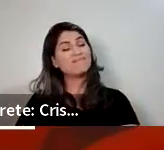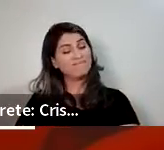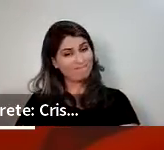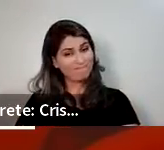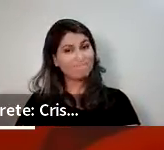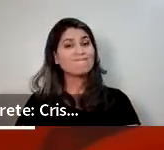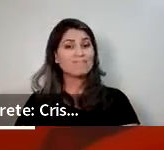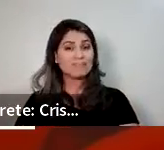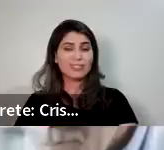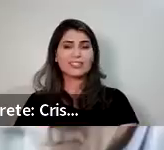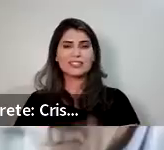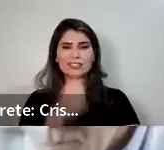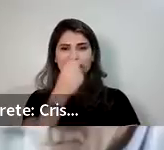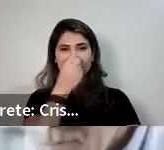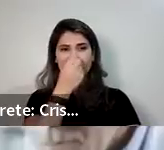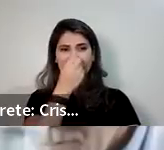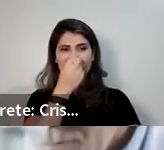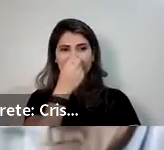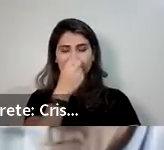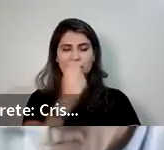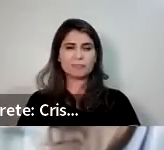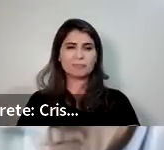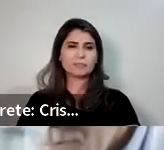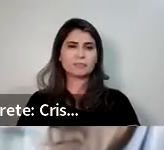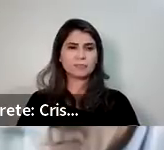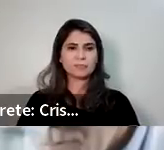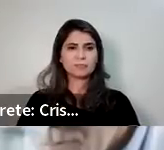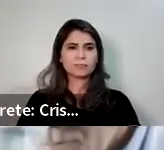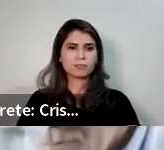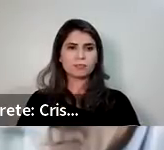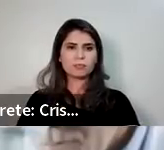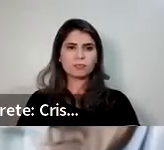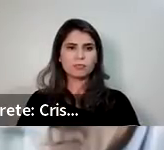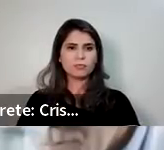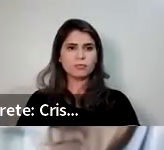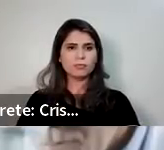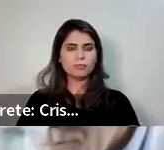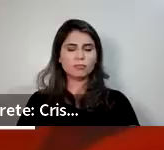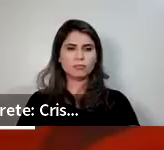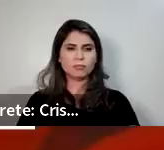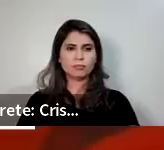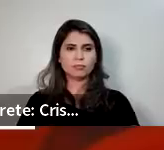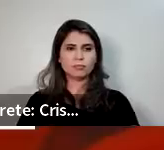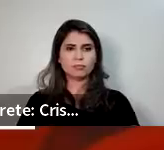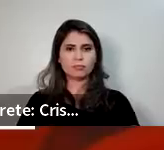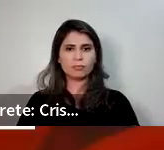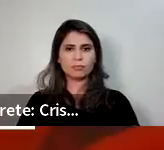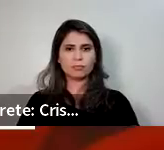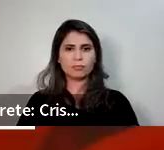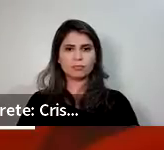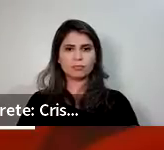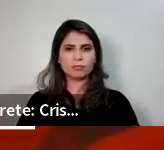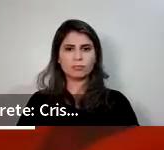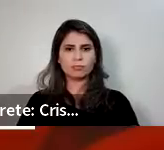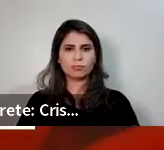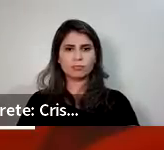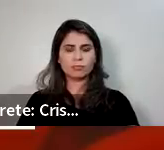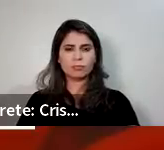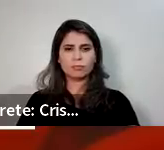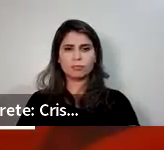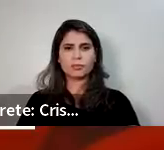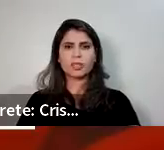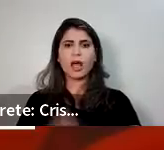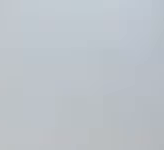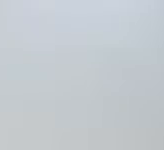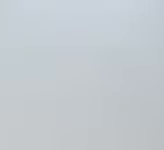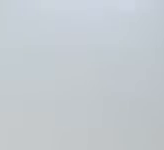do hormônio sexual. Ó, primeira coisa que vai acontecer no seu organismo, uma vez que você faz o uso desse